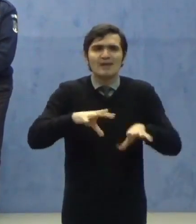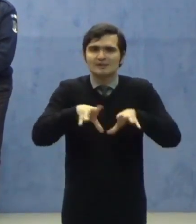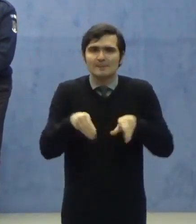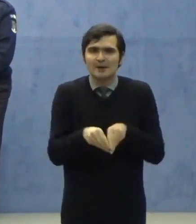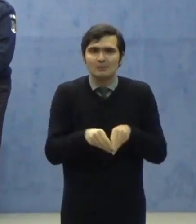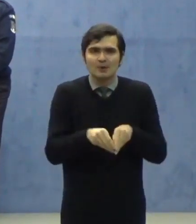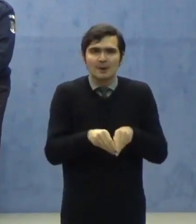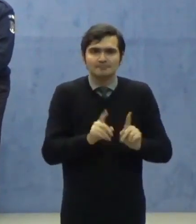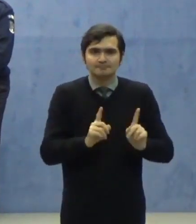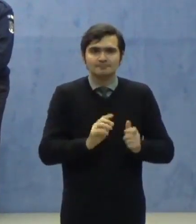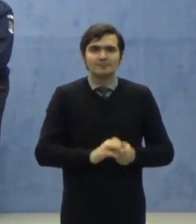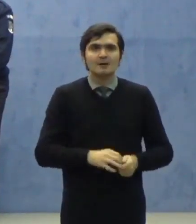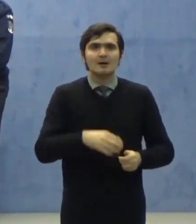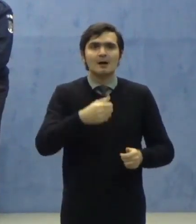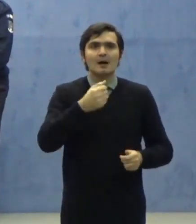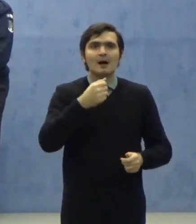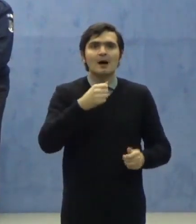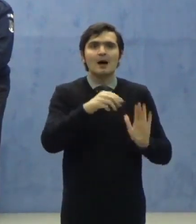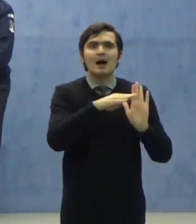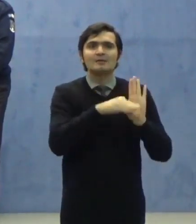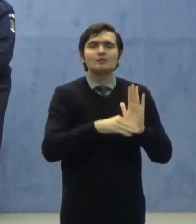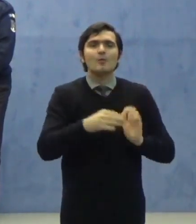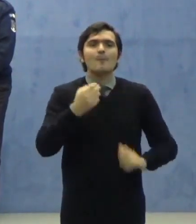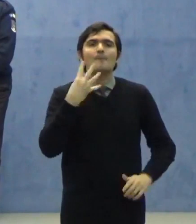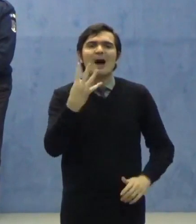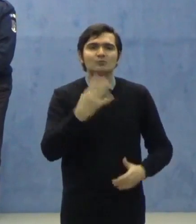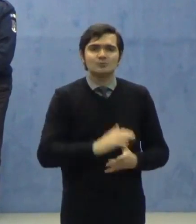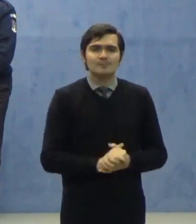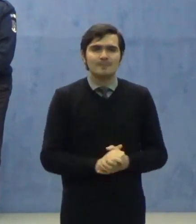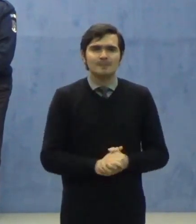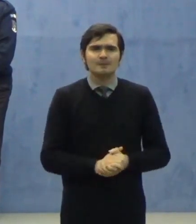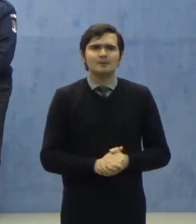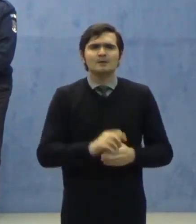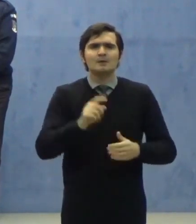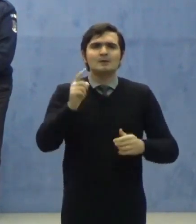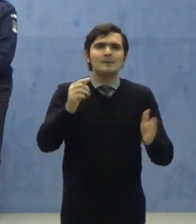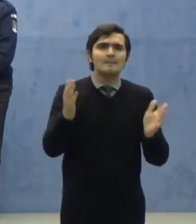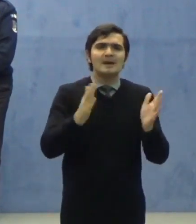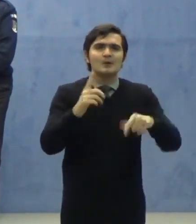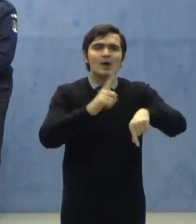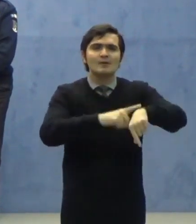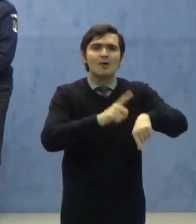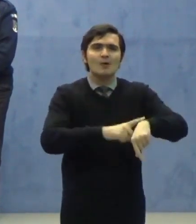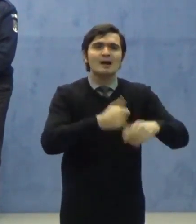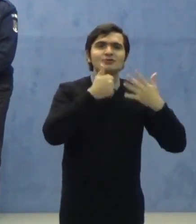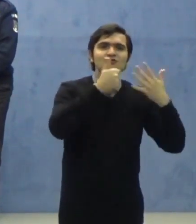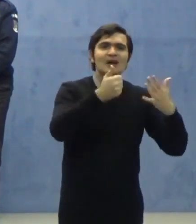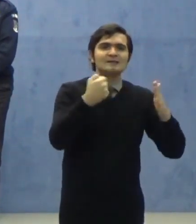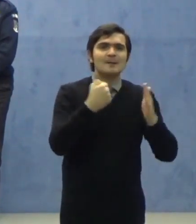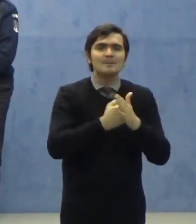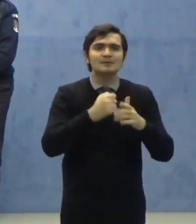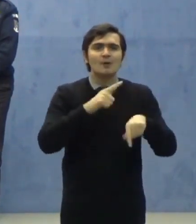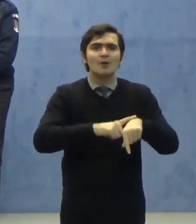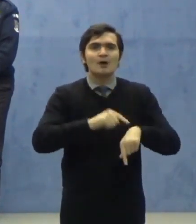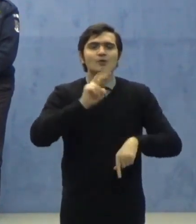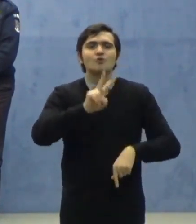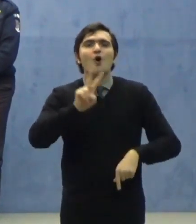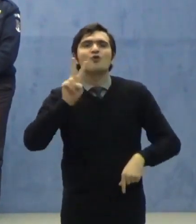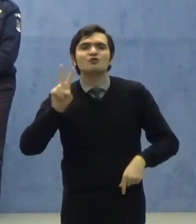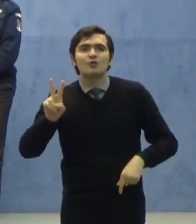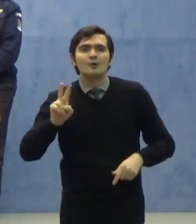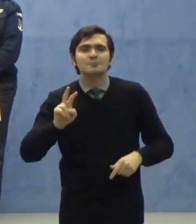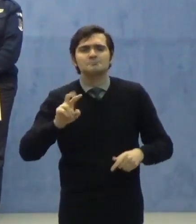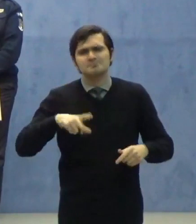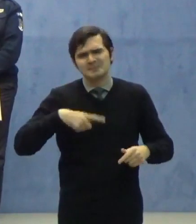Articolul 4 În intervalul orar 6.22 se